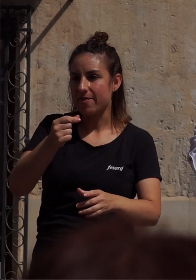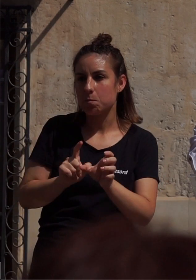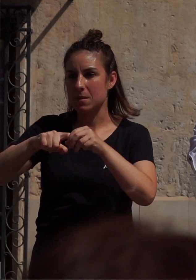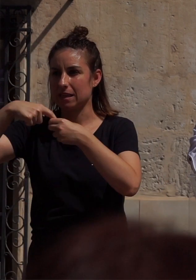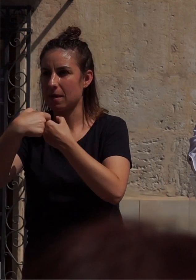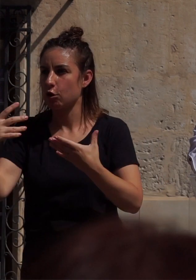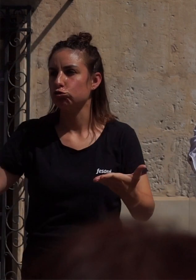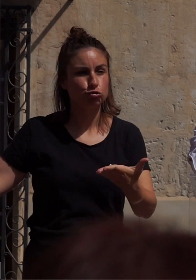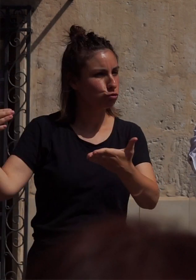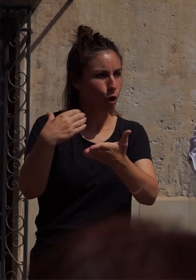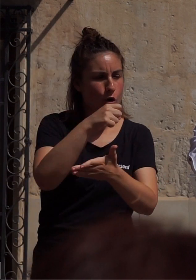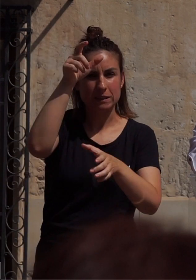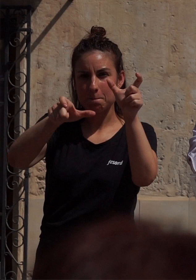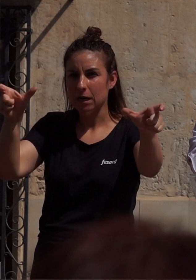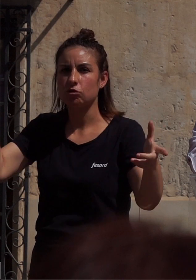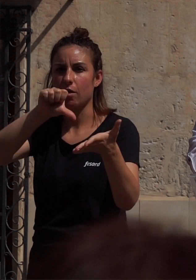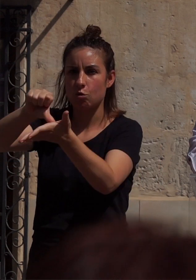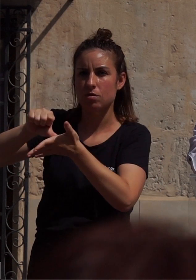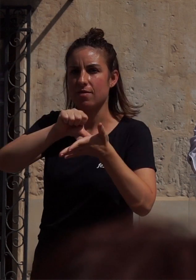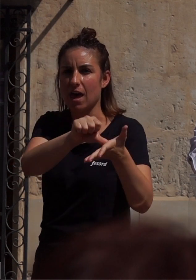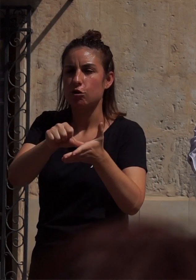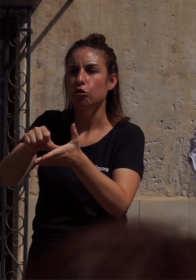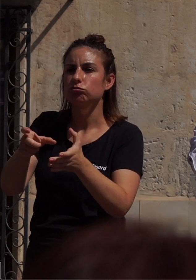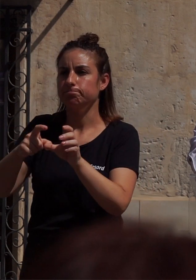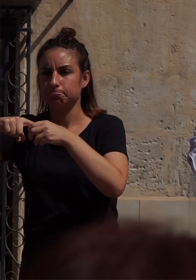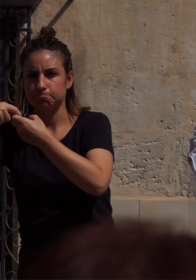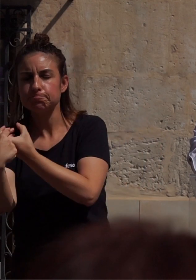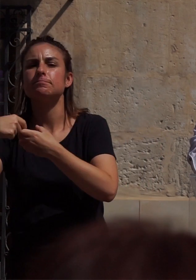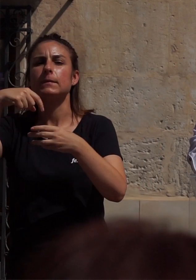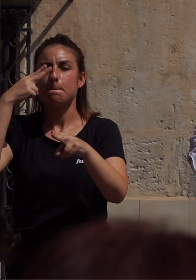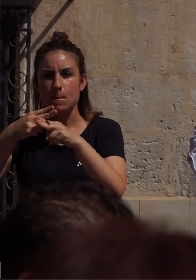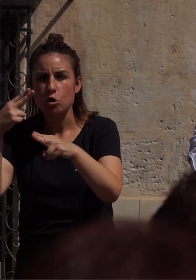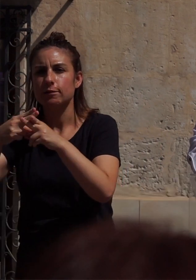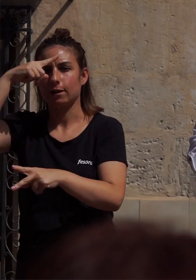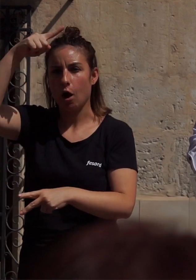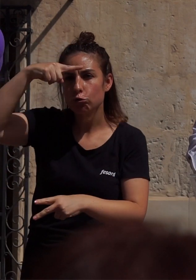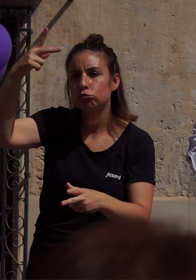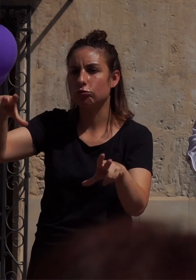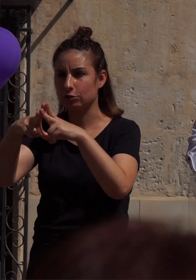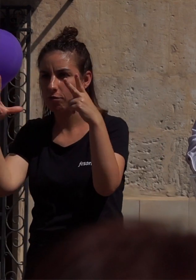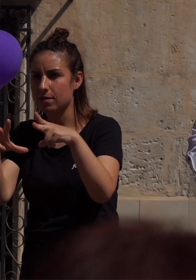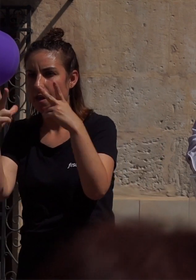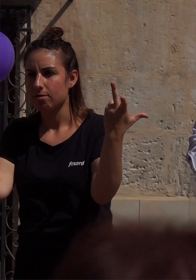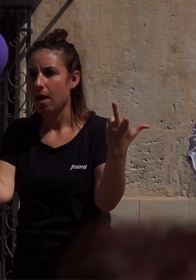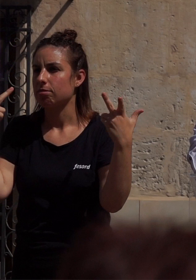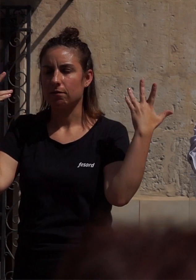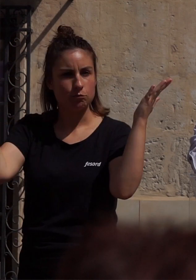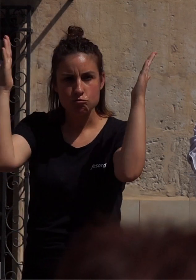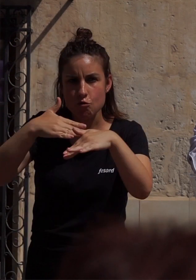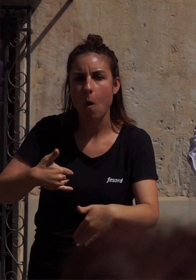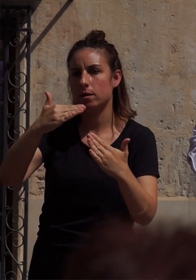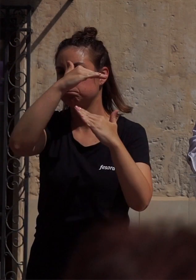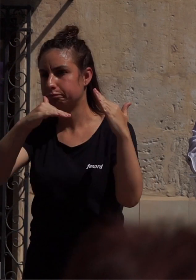de todos los ciudadanos en la vida política, económica, cultural y social, sin que pueda prevalecer